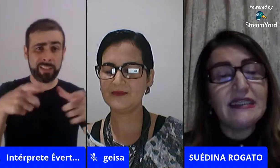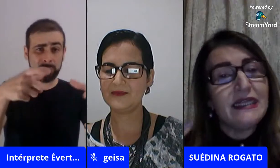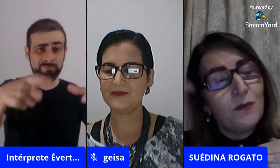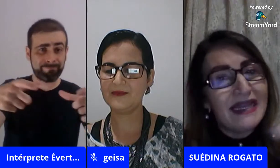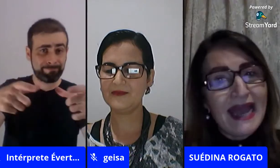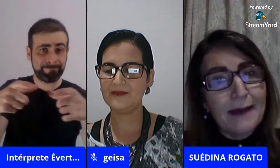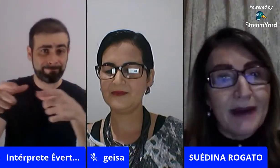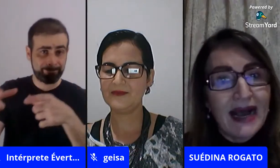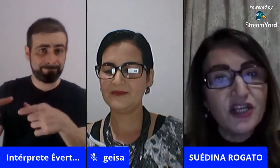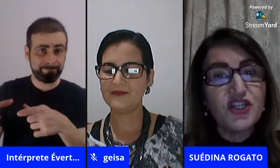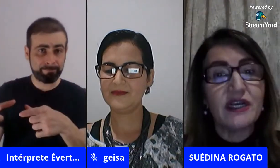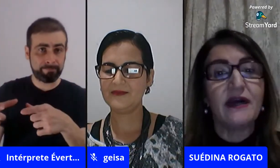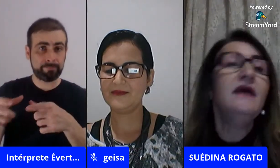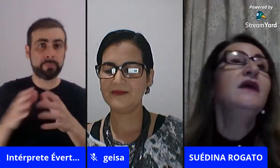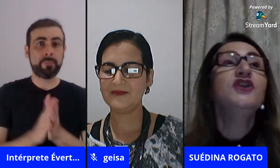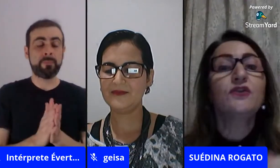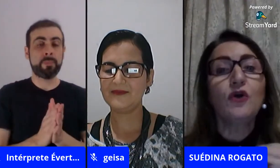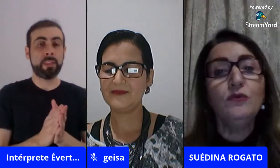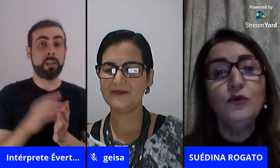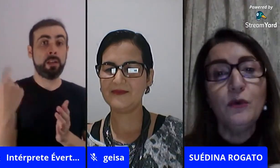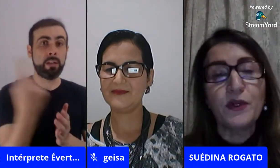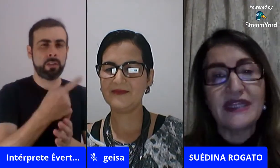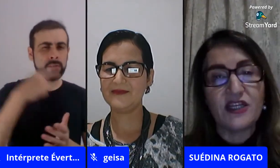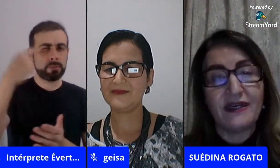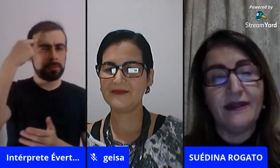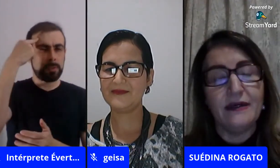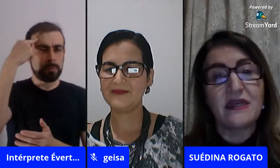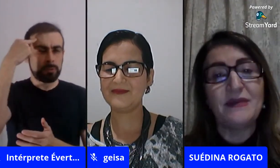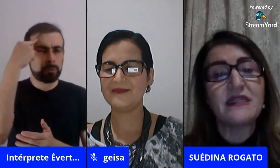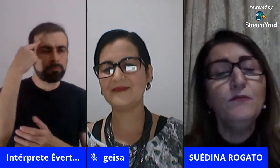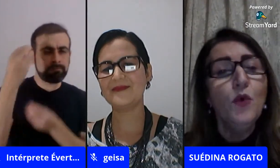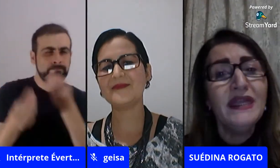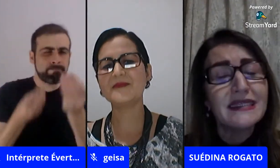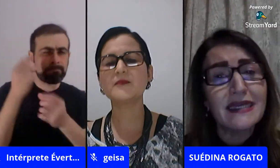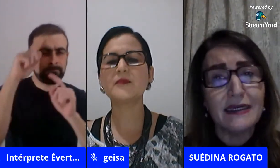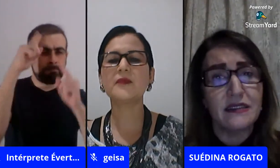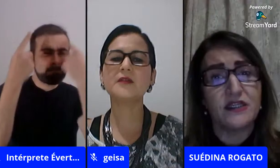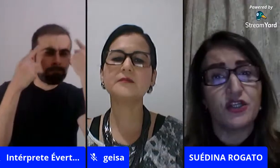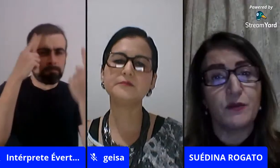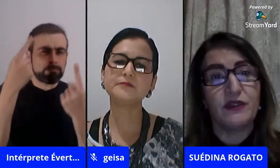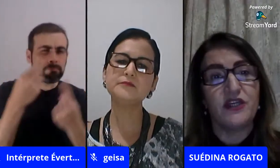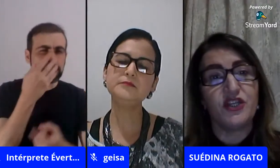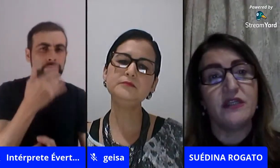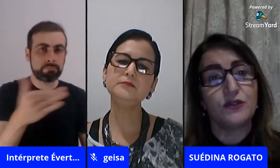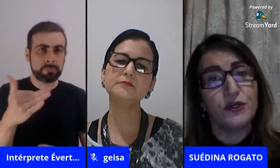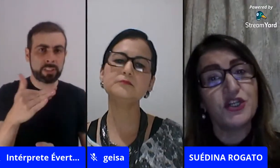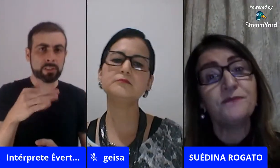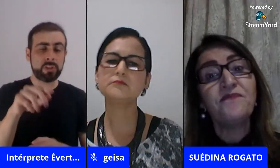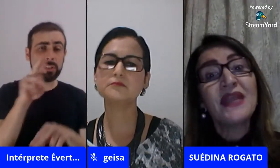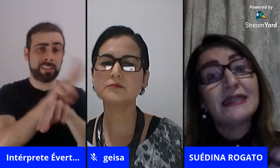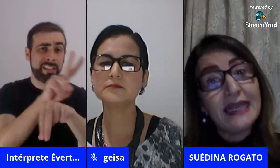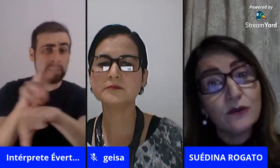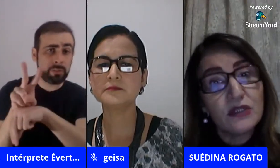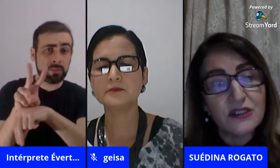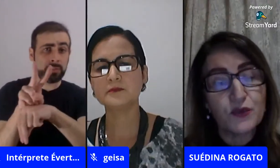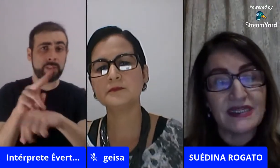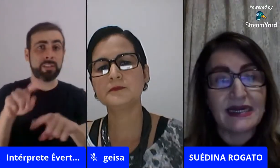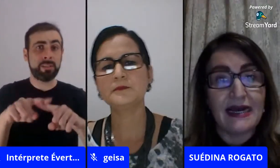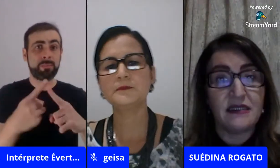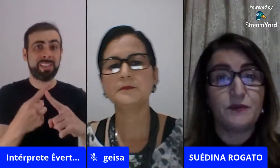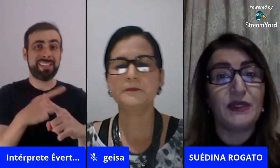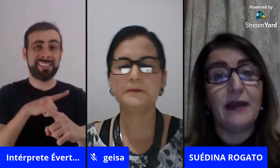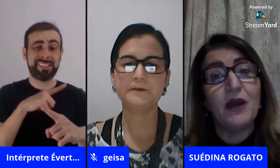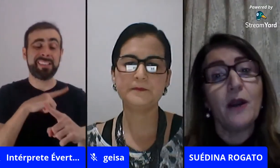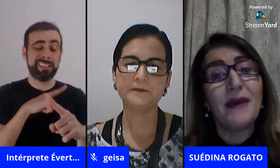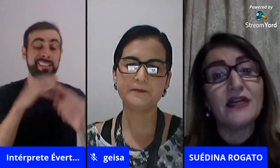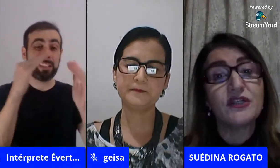a gente ainda tem uma ideia mágica de que todo mundo protege a criança, mas tem muitas crianças desprotegidas hoje dentro das